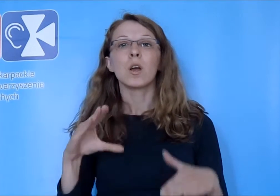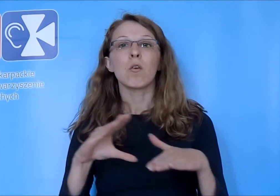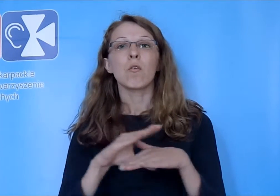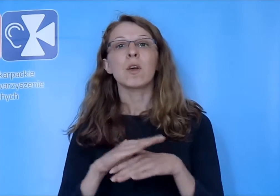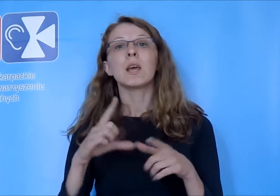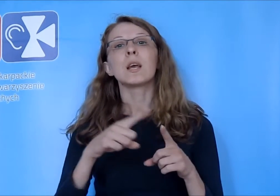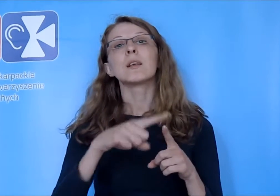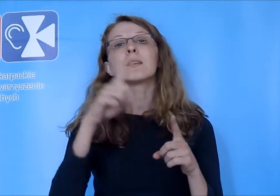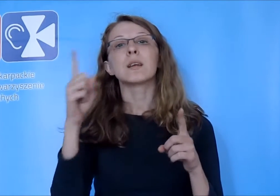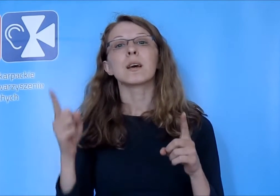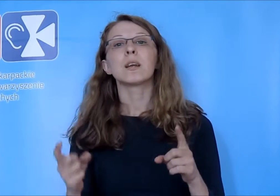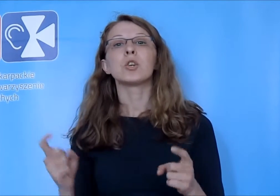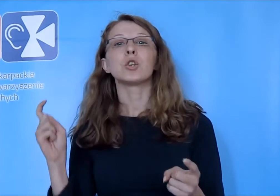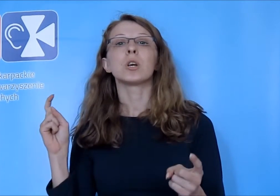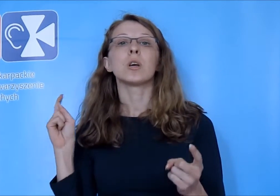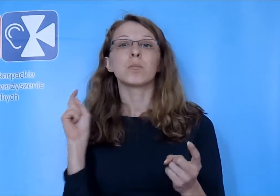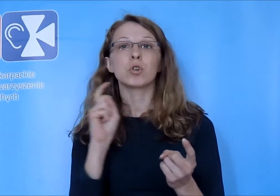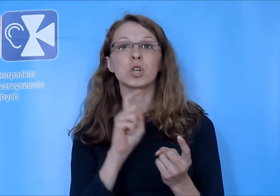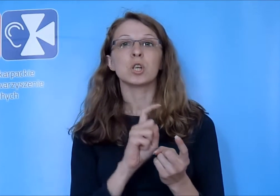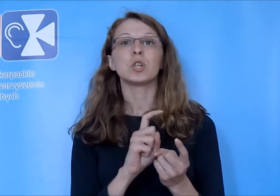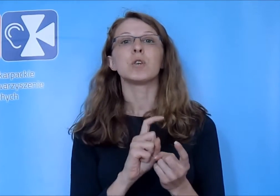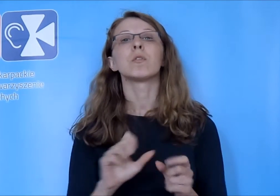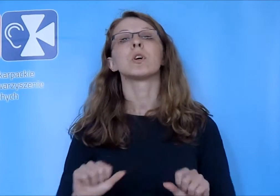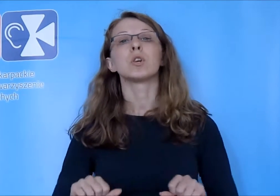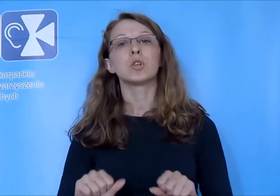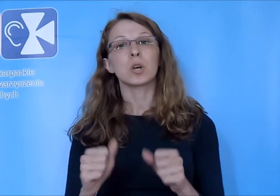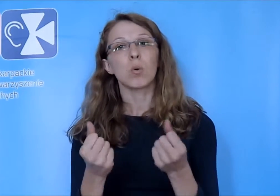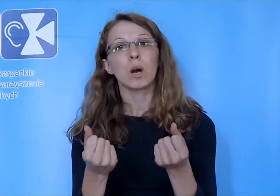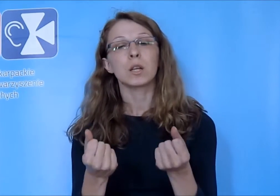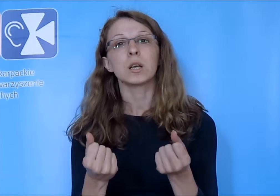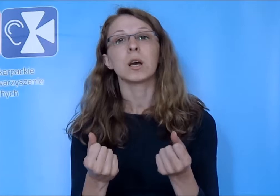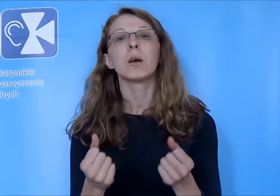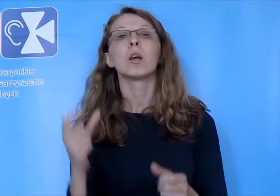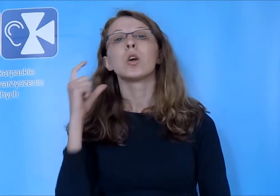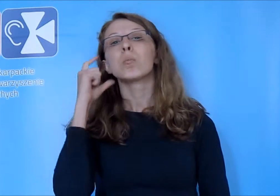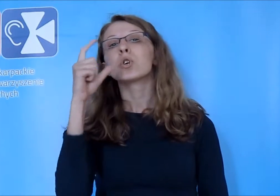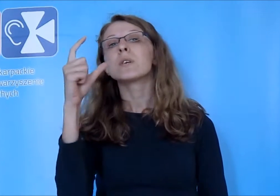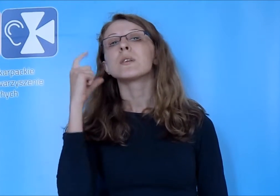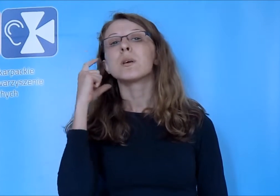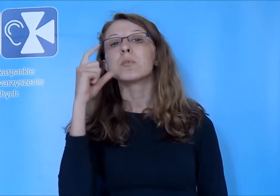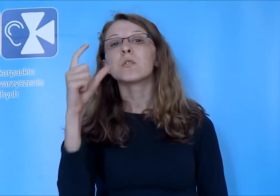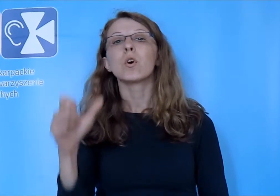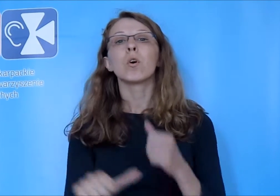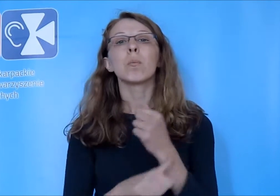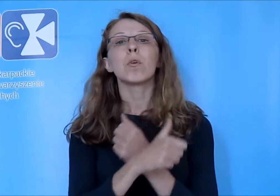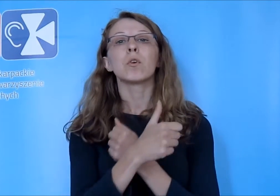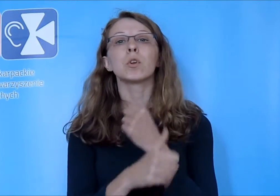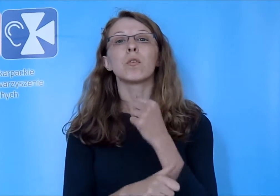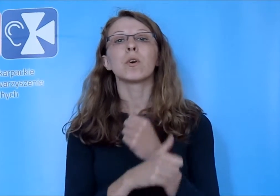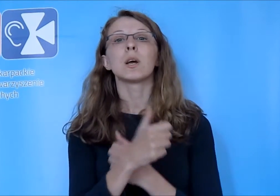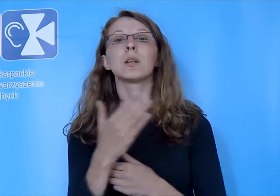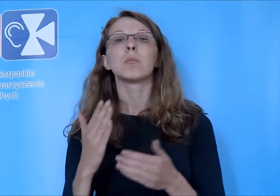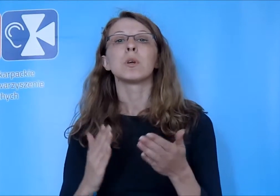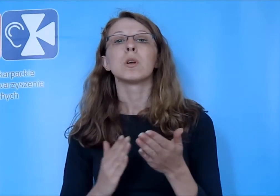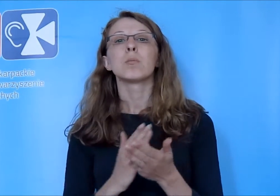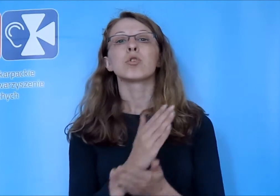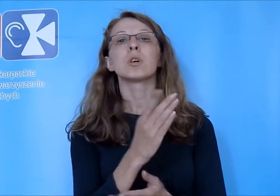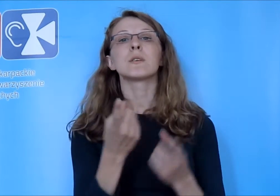zakresie przeciwnikowania przestępstw powodowanych przez osoby